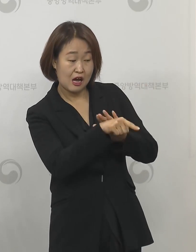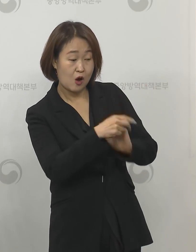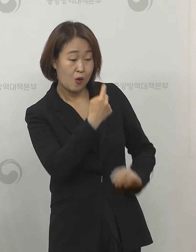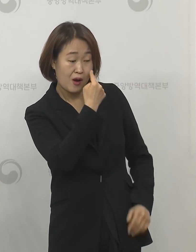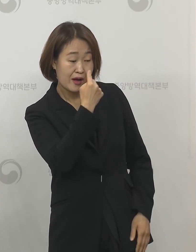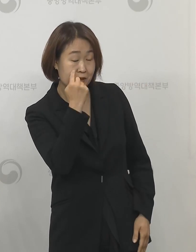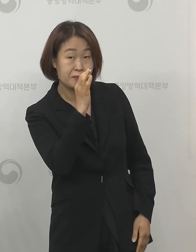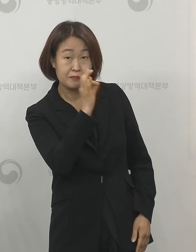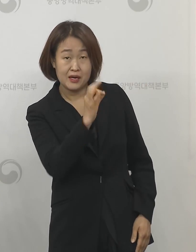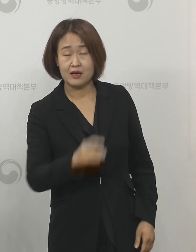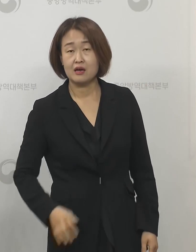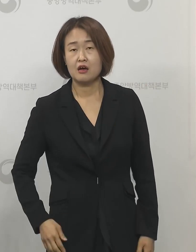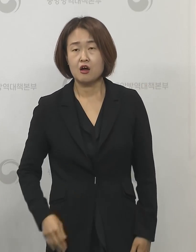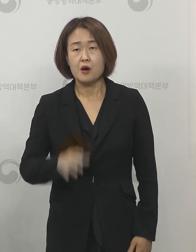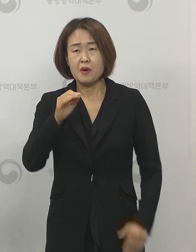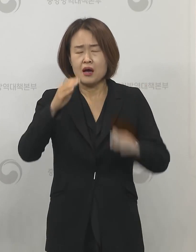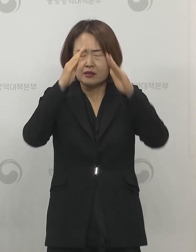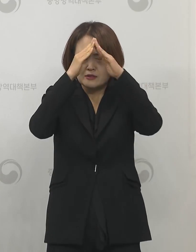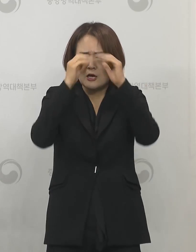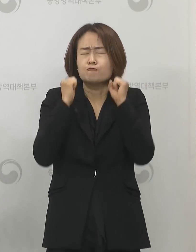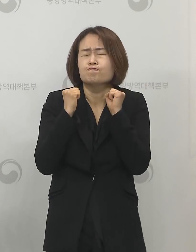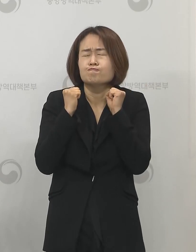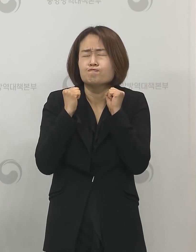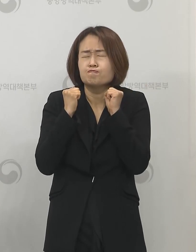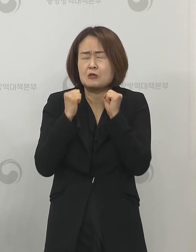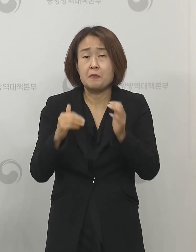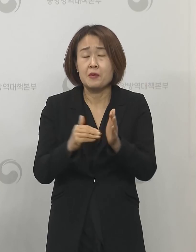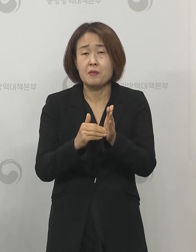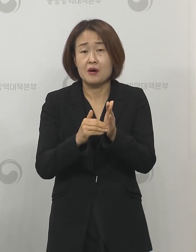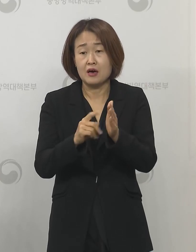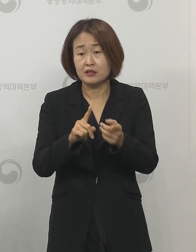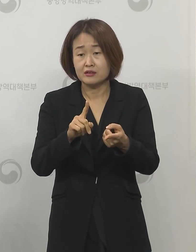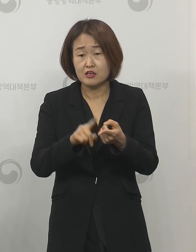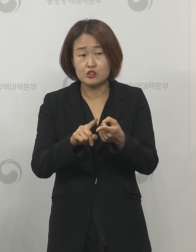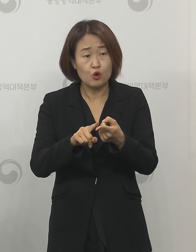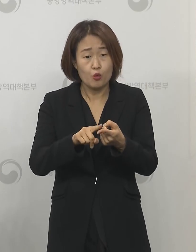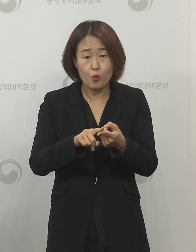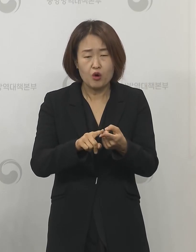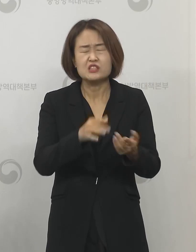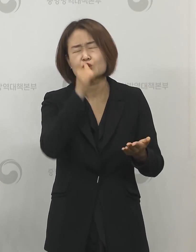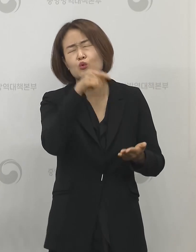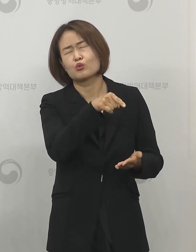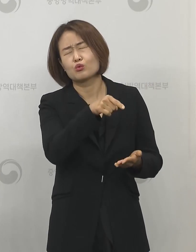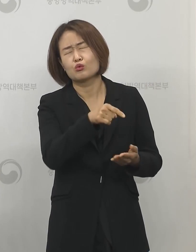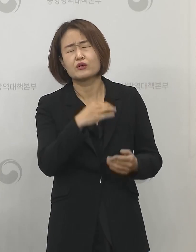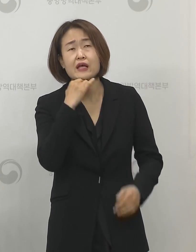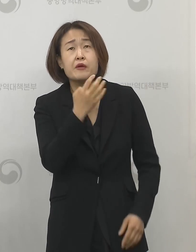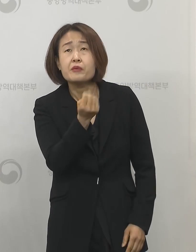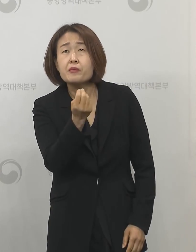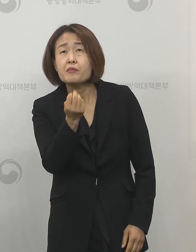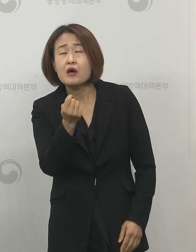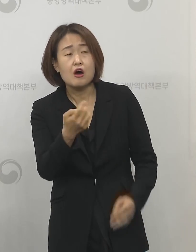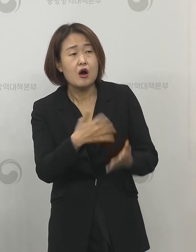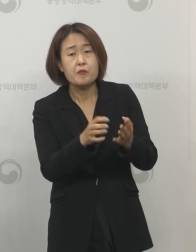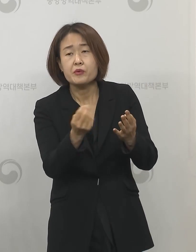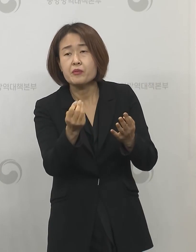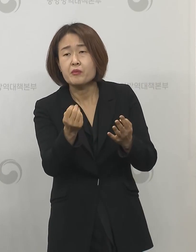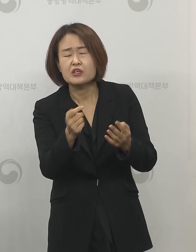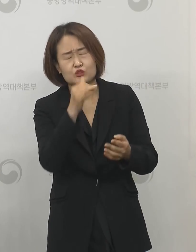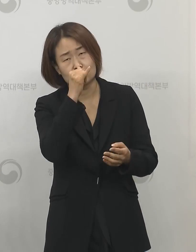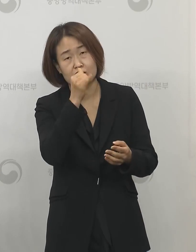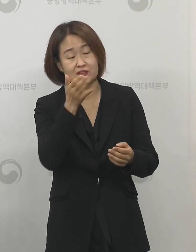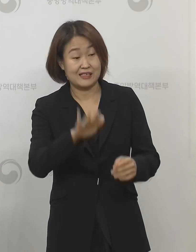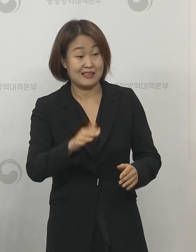연령변 격리 해제자 수는 가지고 있는데요 지금 통계를 가지고 오지 않아서 통계 확인해가지고